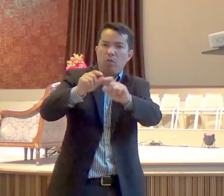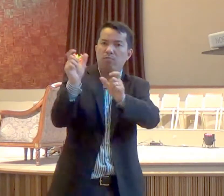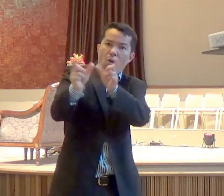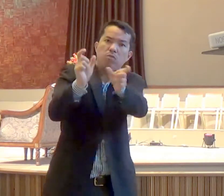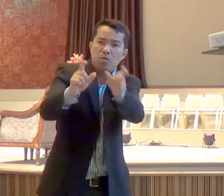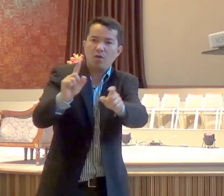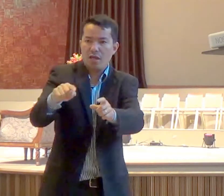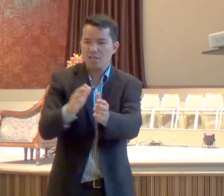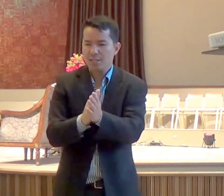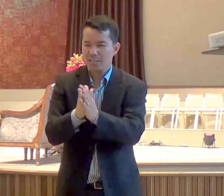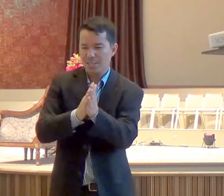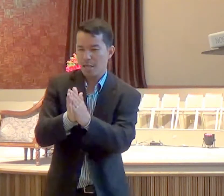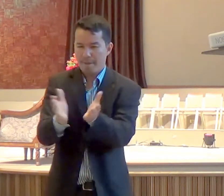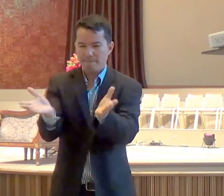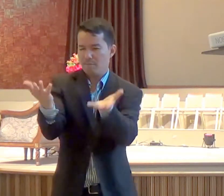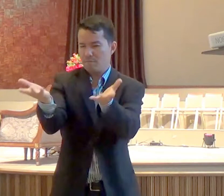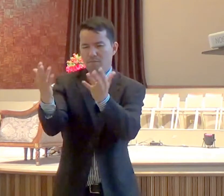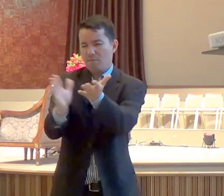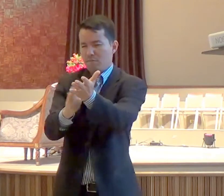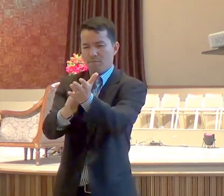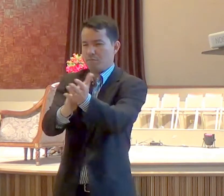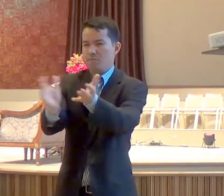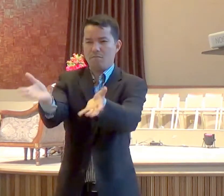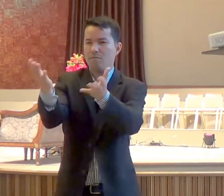outros, por motivos, interessivos,